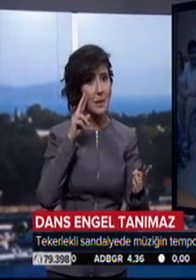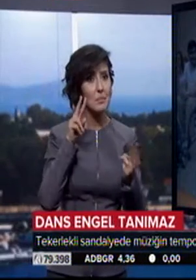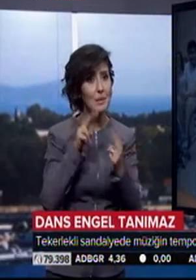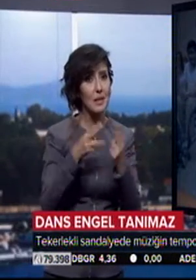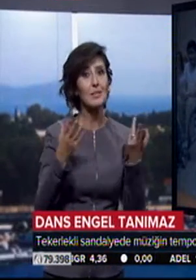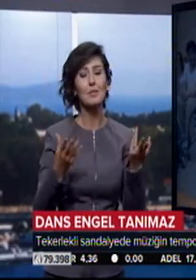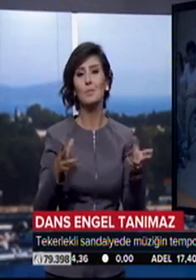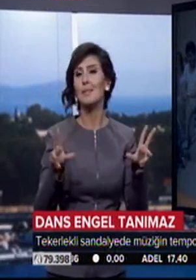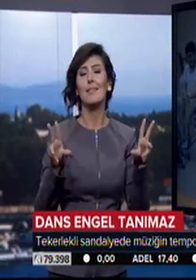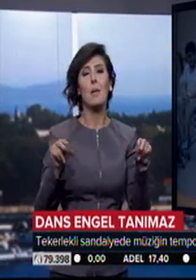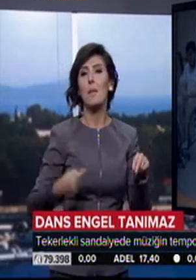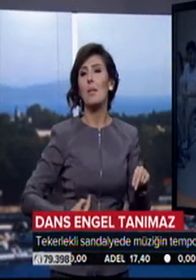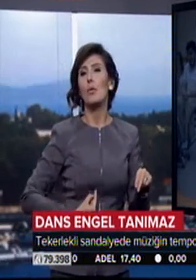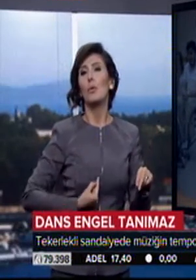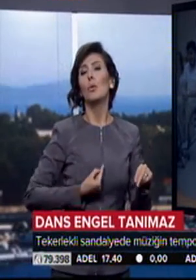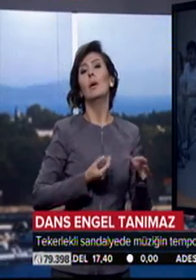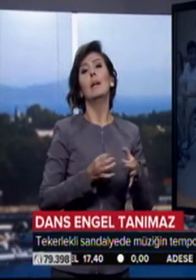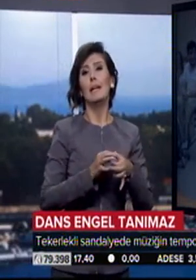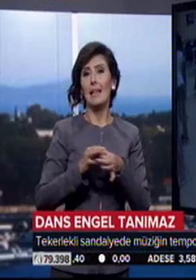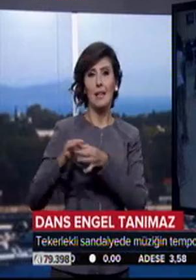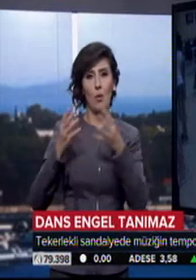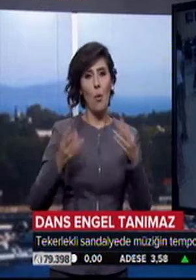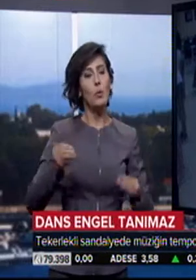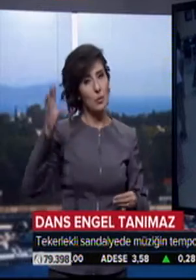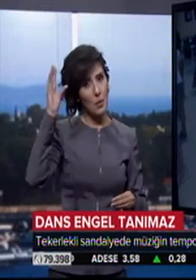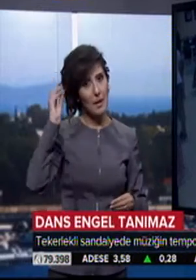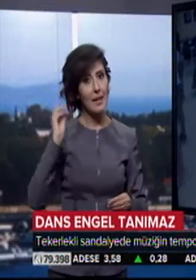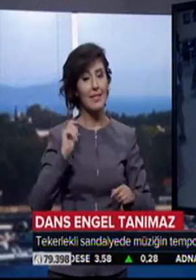tamamen hani ruhla ilgili bir şey olduğunu keşfettim, dans etmenin.